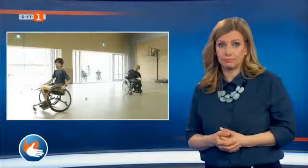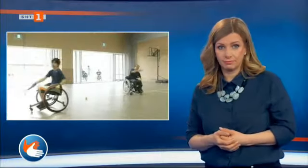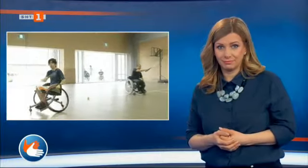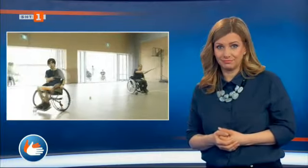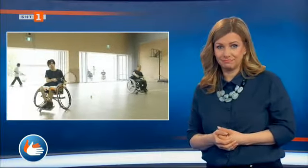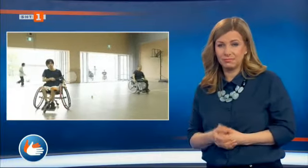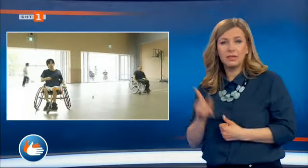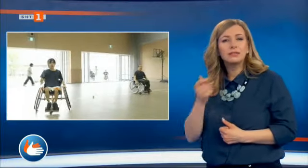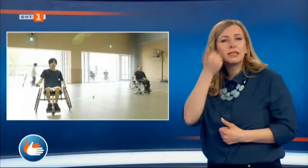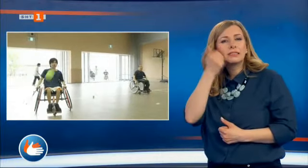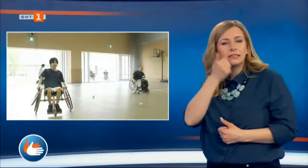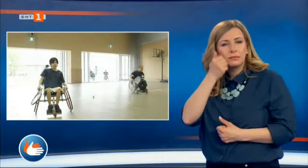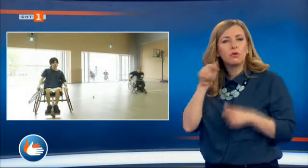използвани в тази болница.